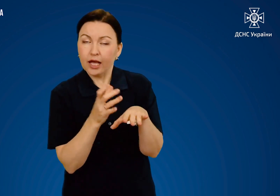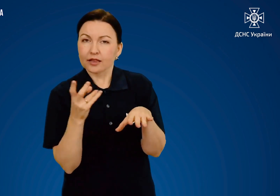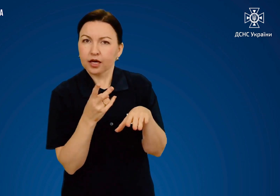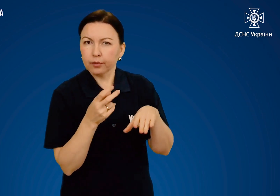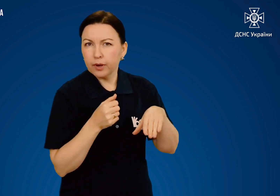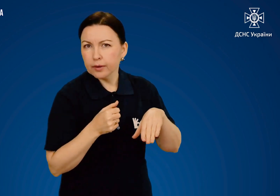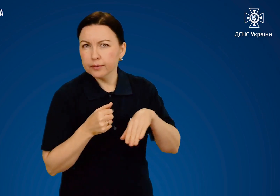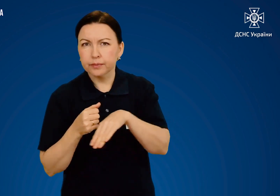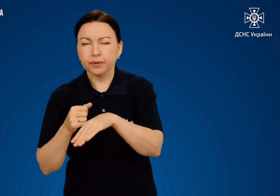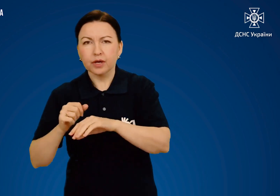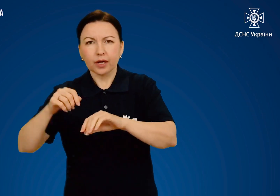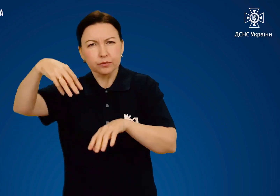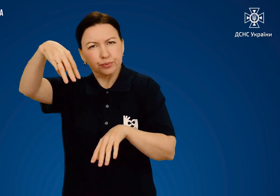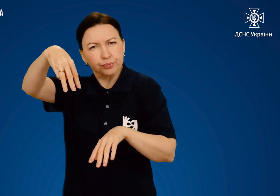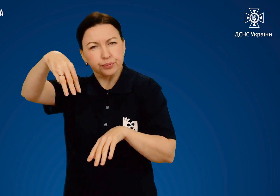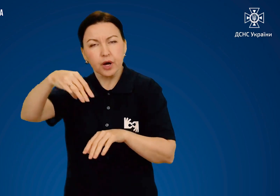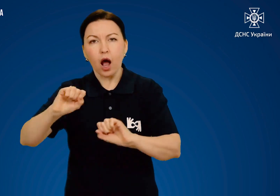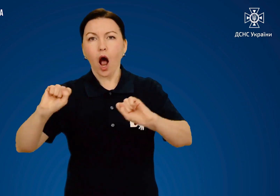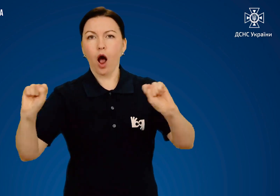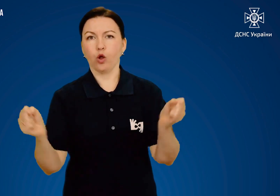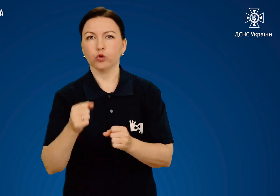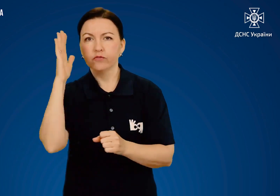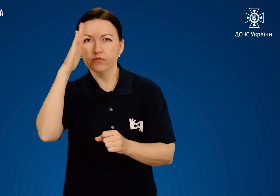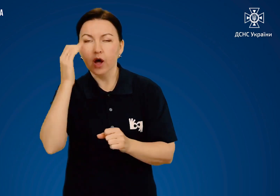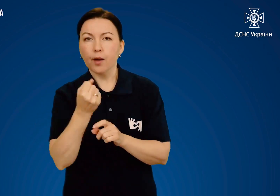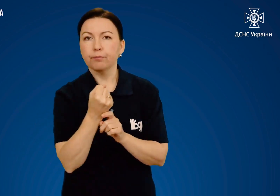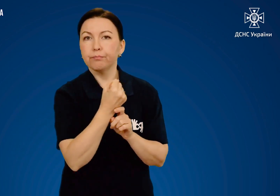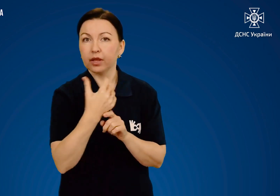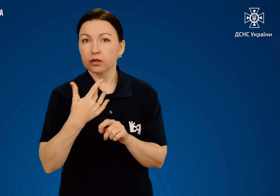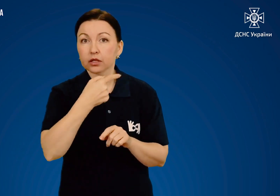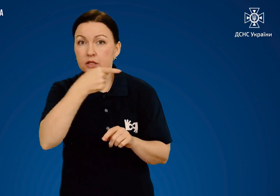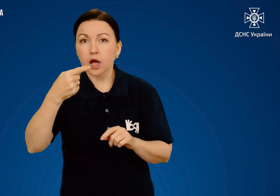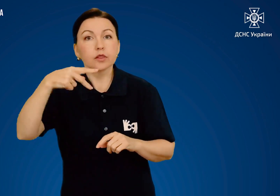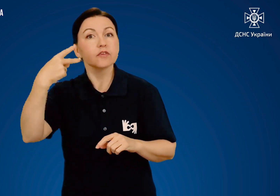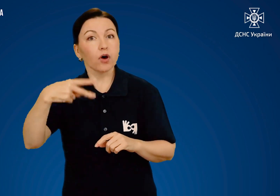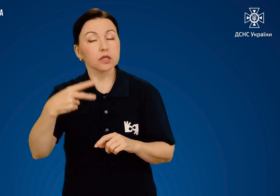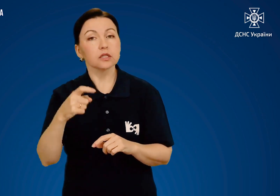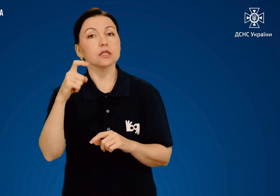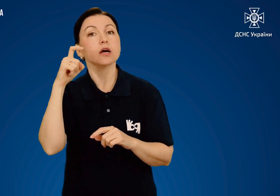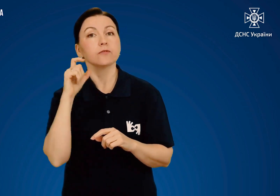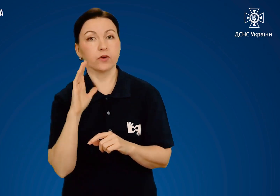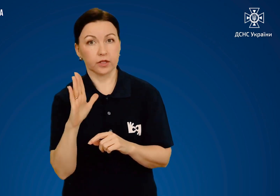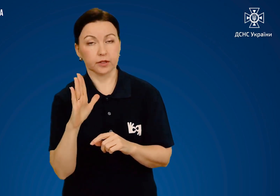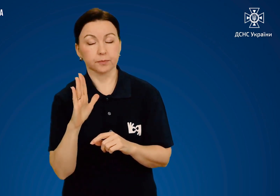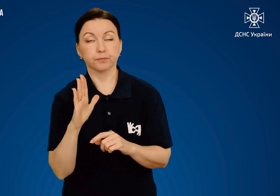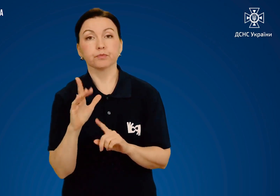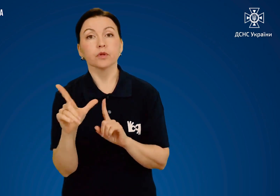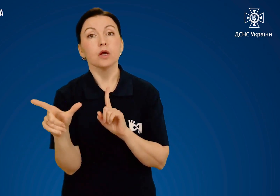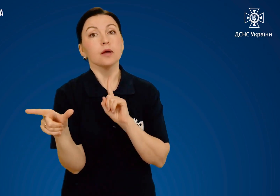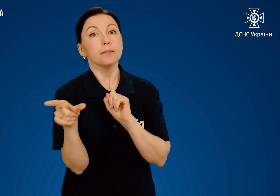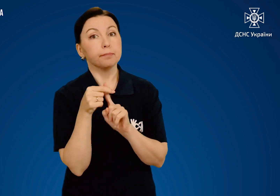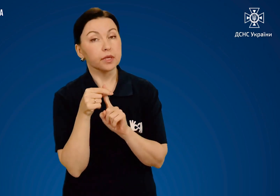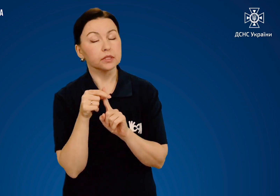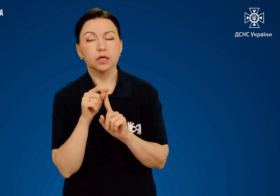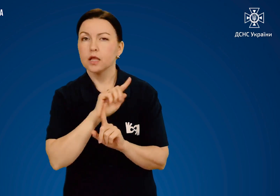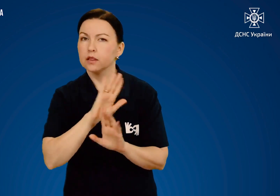потрібно підставити під струмінь холодної води на 15-20 хвилин. При